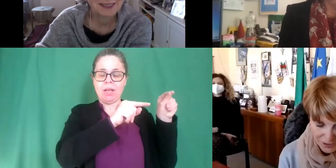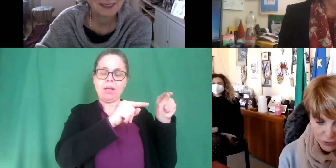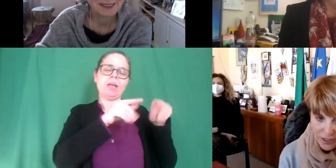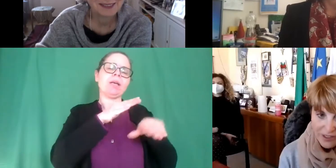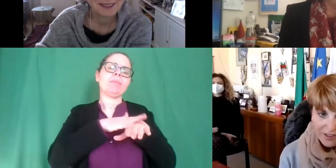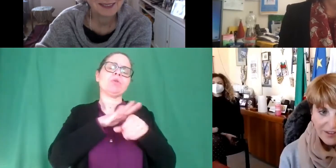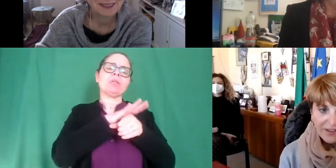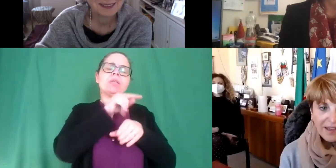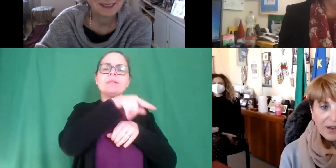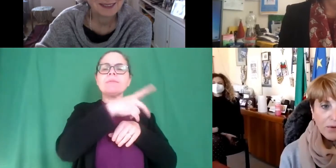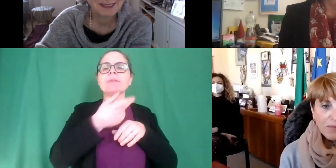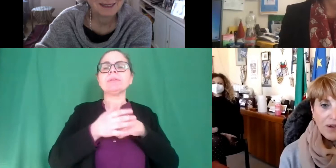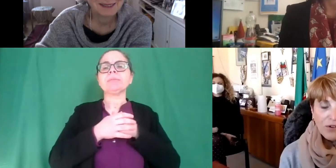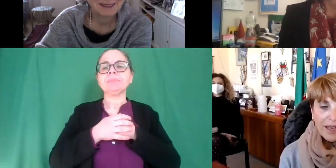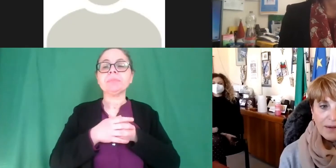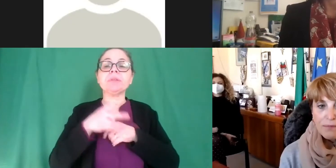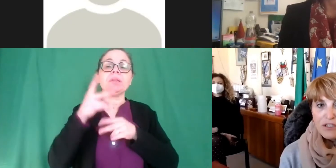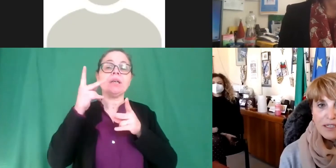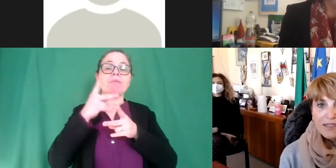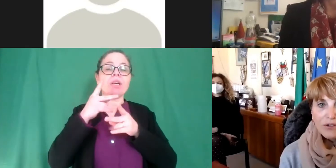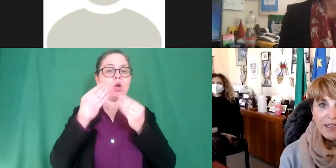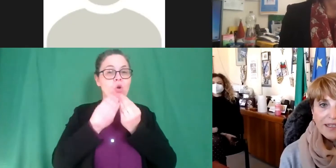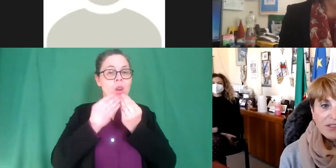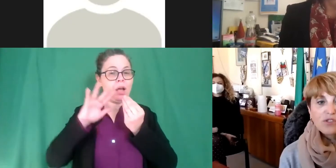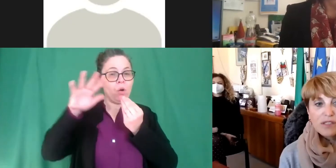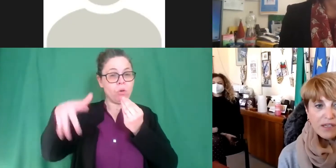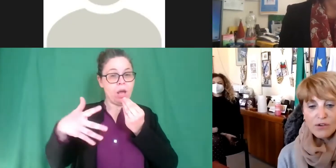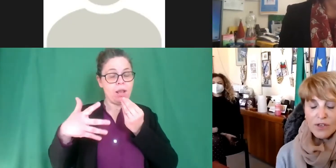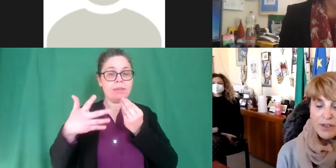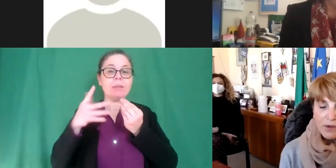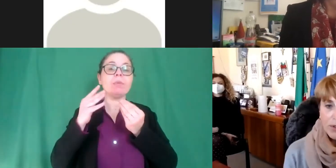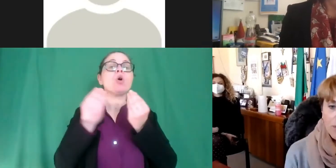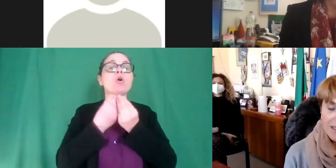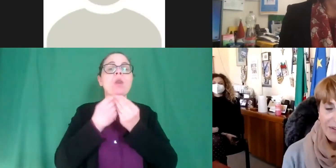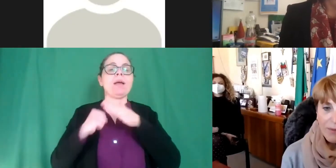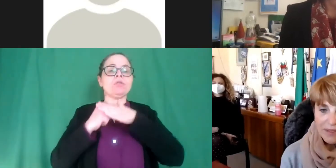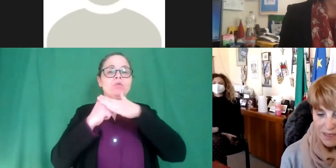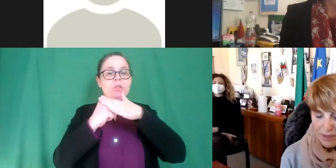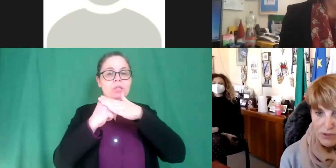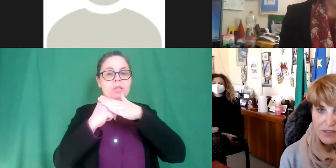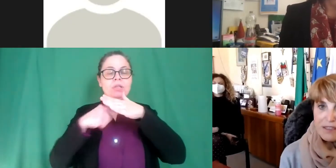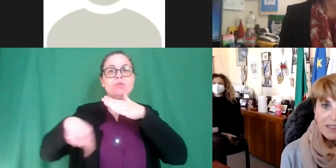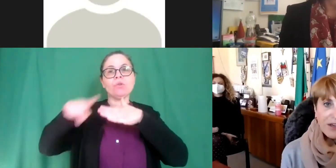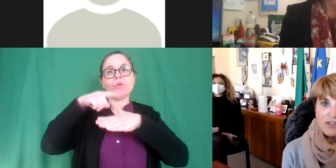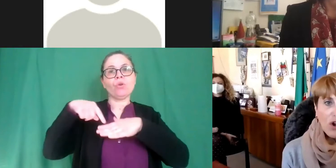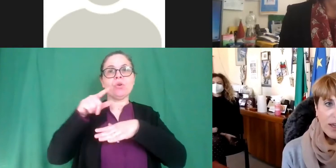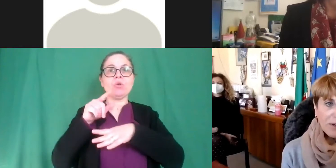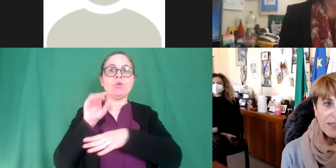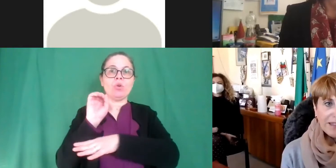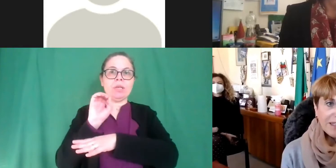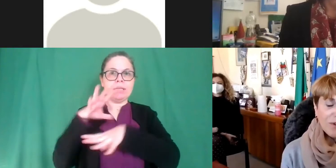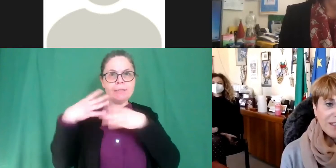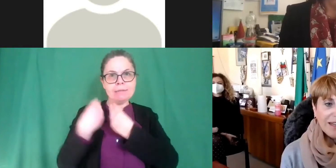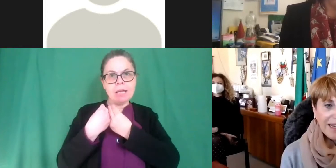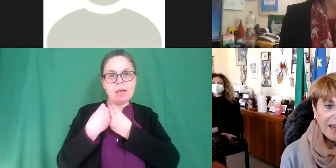Carla Tieto che eh era una mia collega eccellente collega di sostegno quando insegnavamo entrambe a Rossellini so che